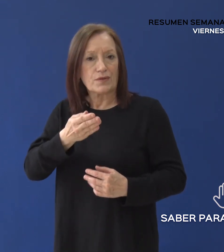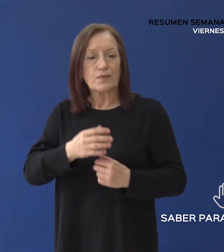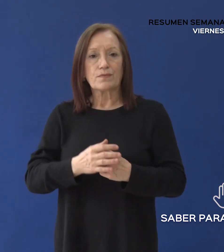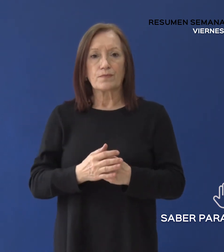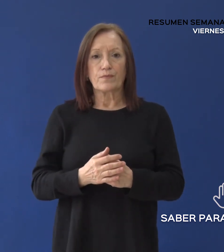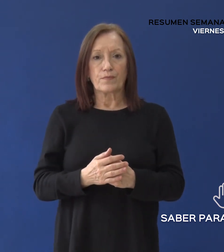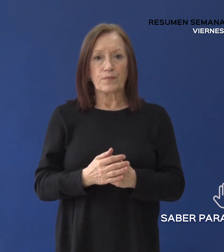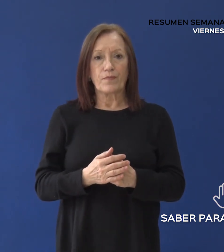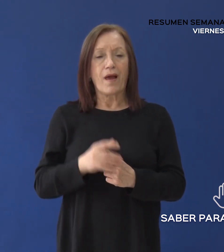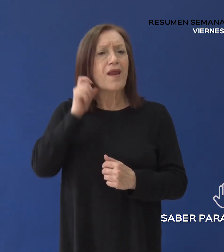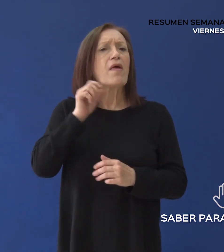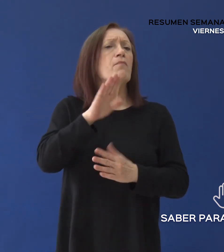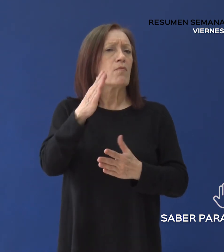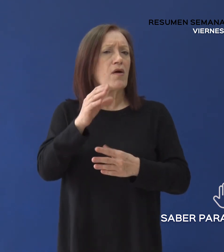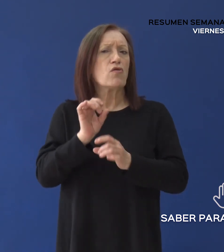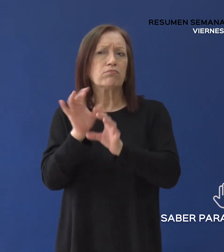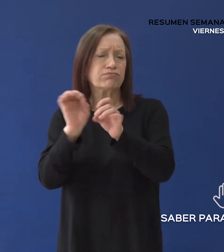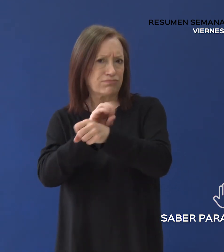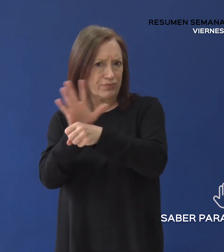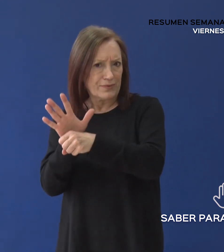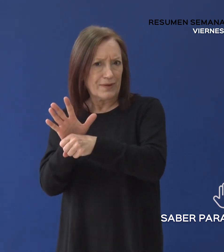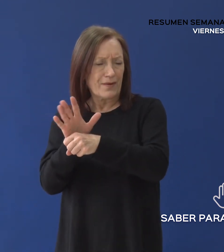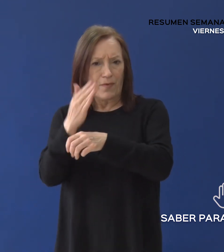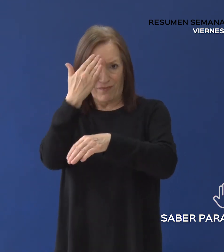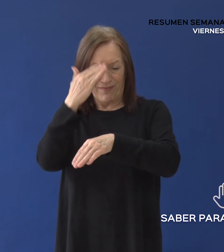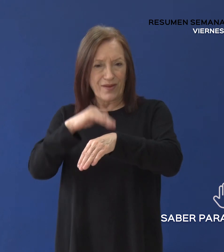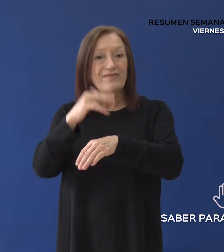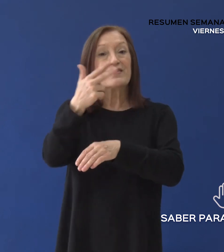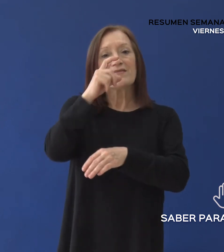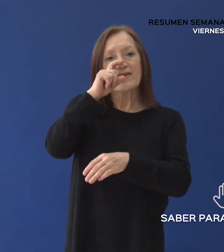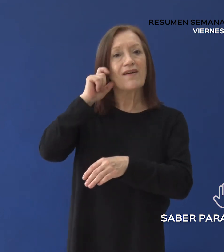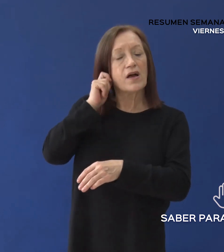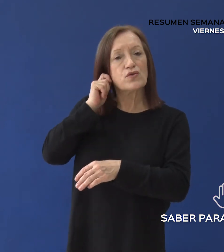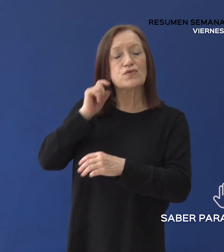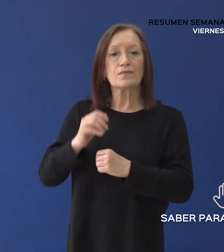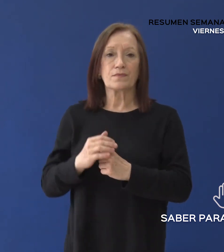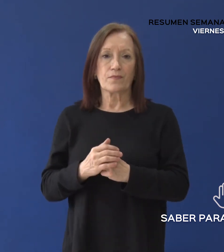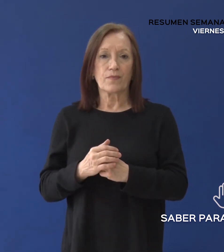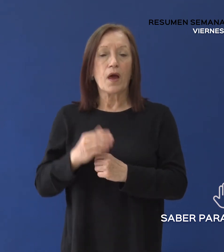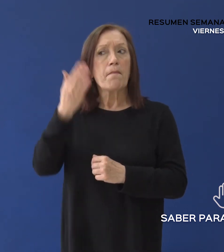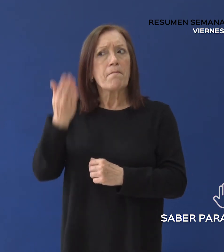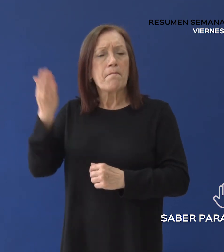El Proceder